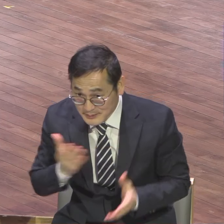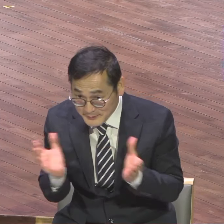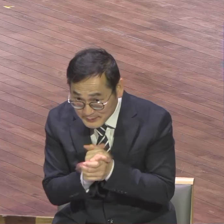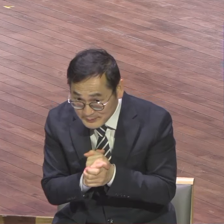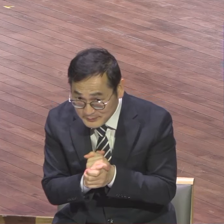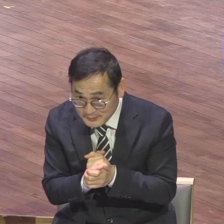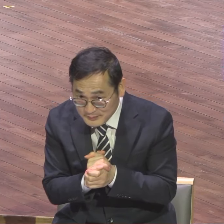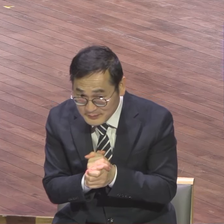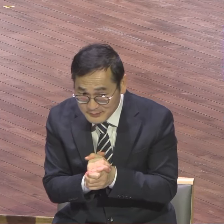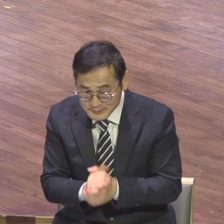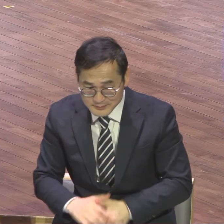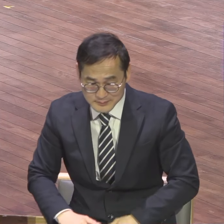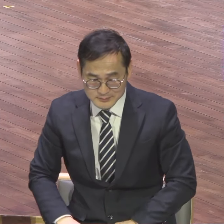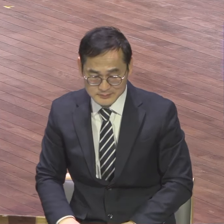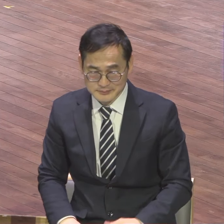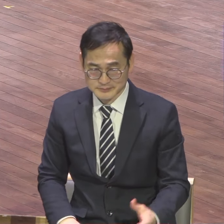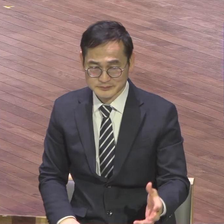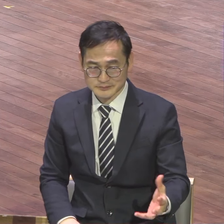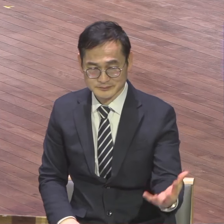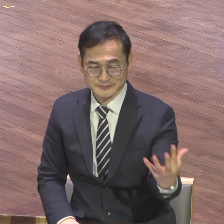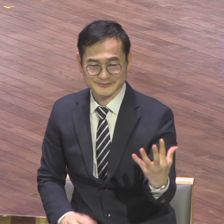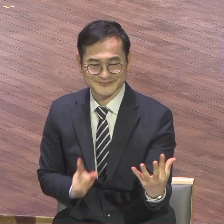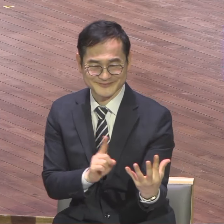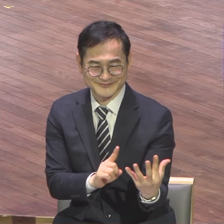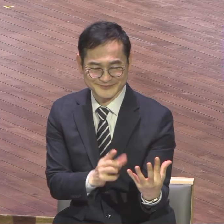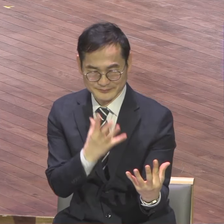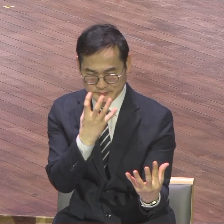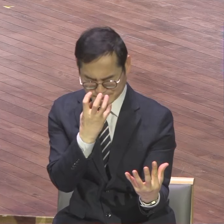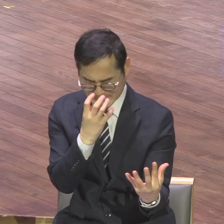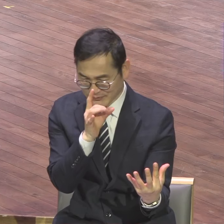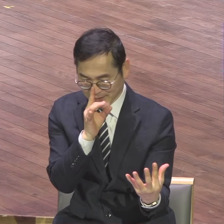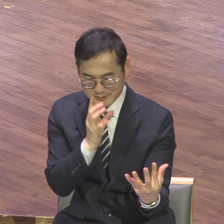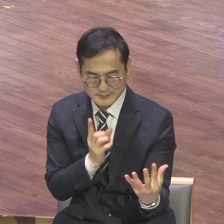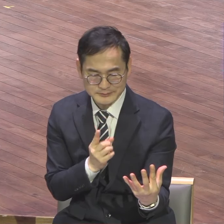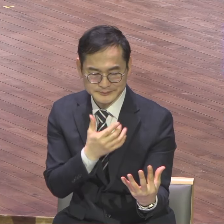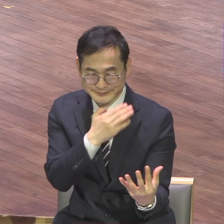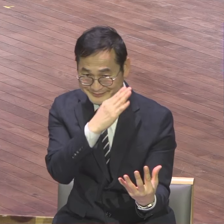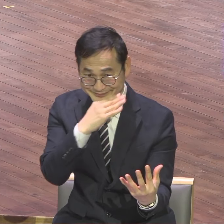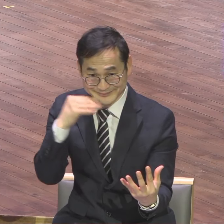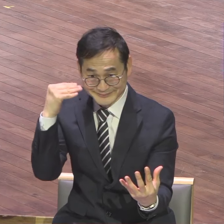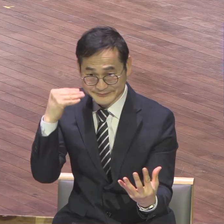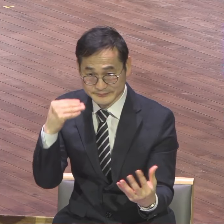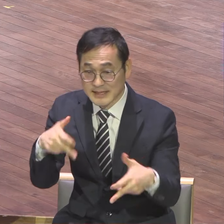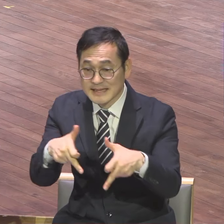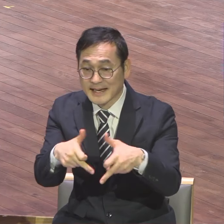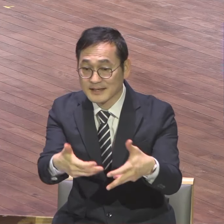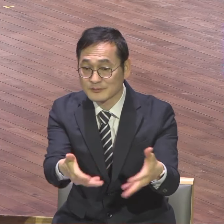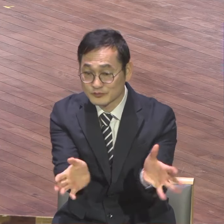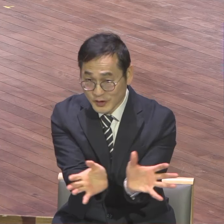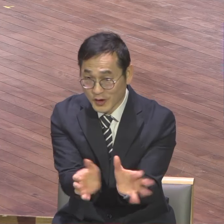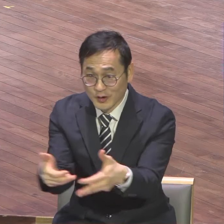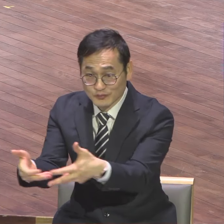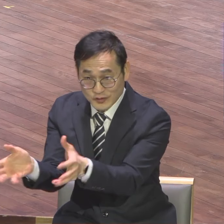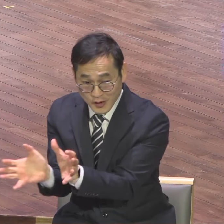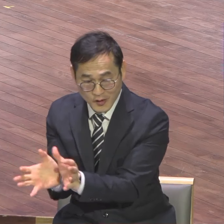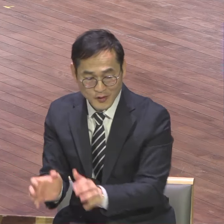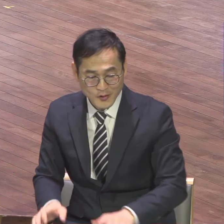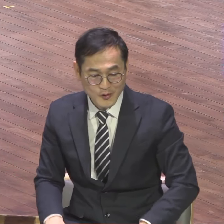기관 가더라도 특별히 전문교회 같은데 장애인들이잖아 지금 중독 오늘